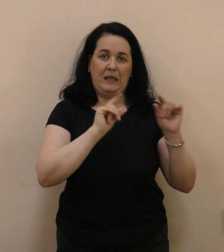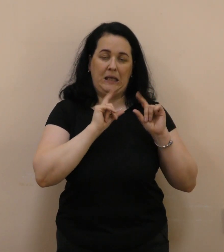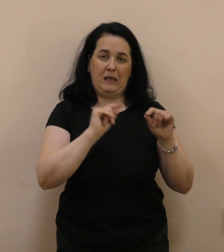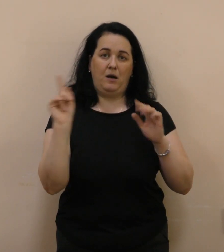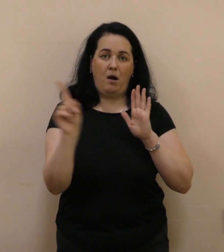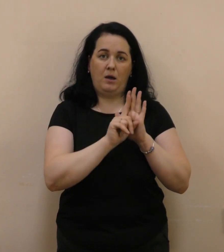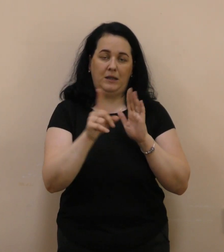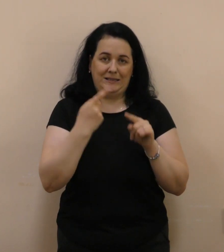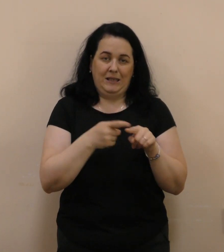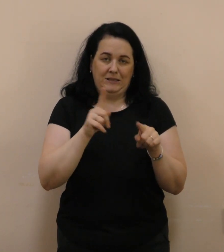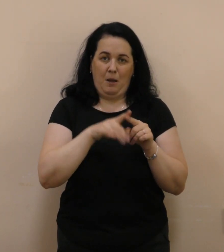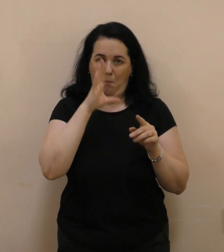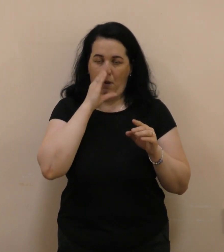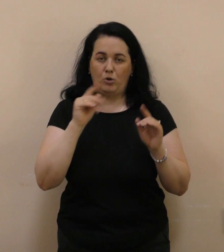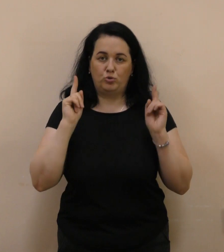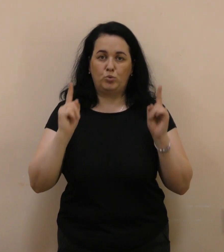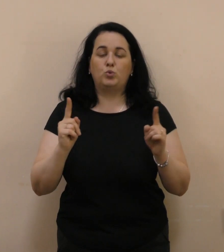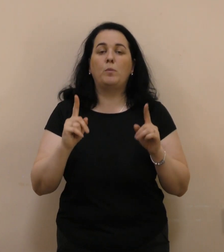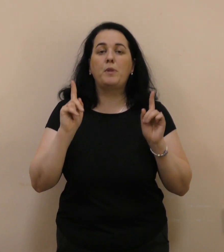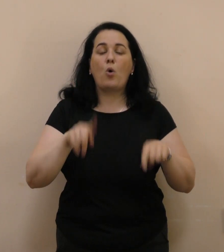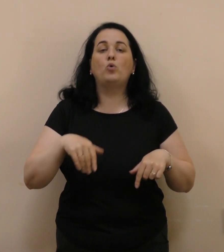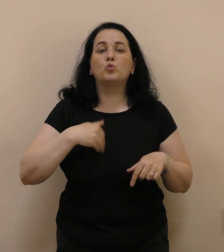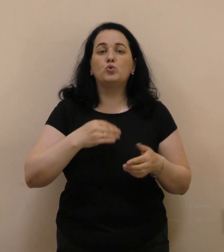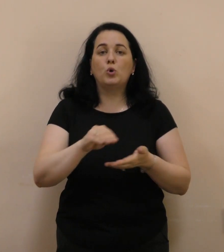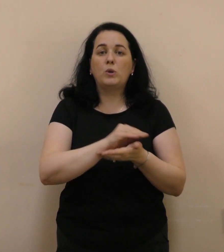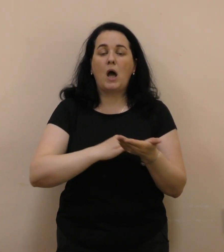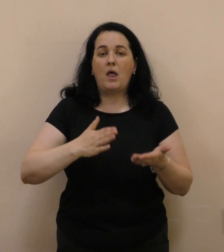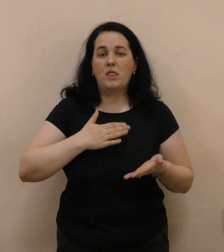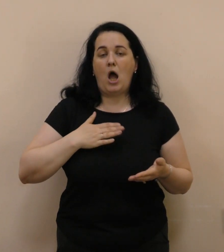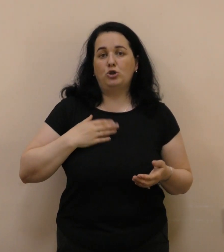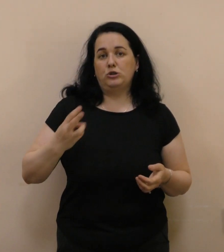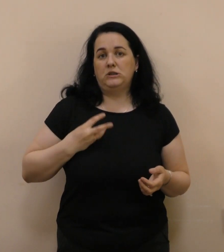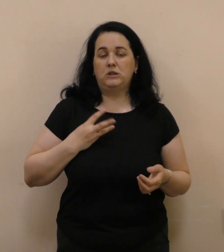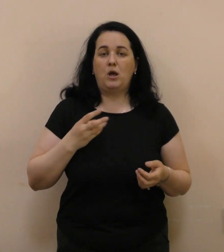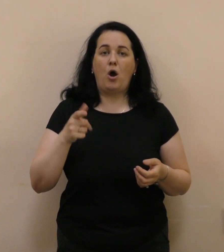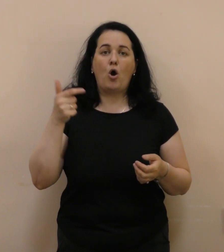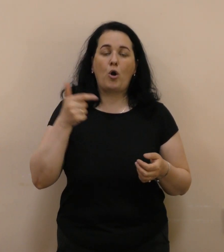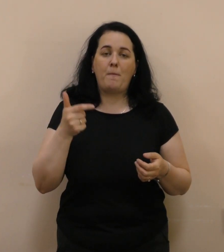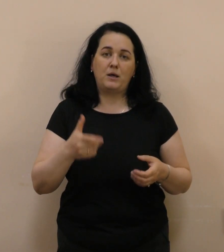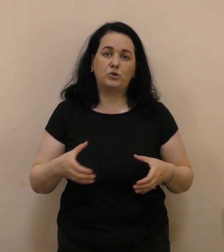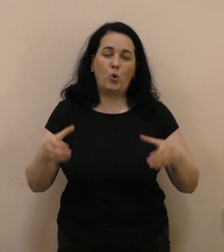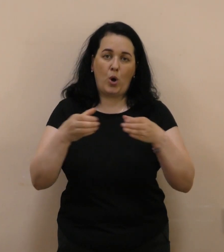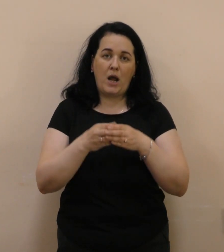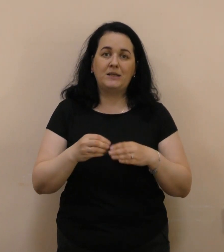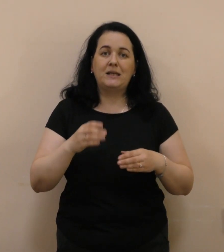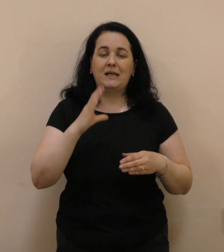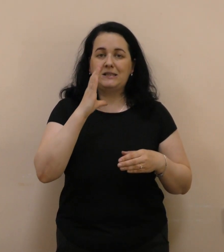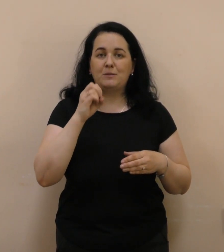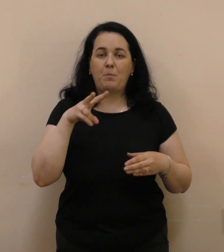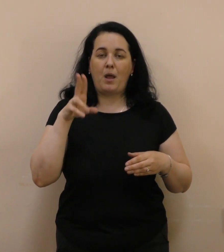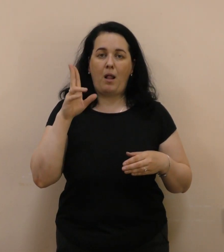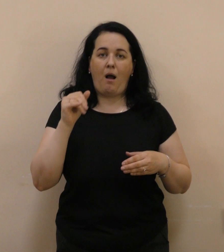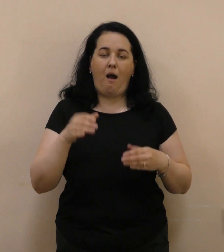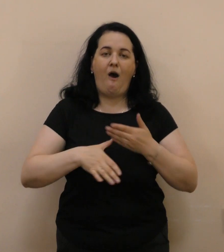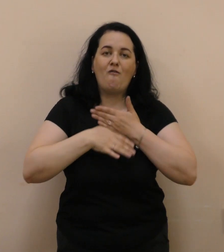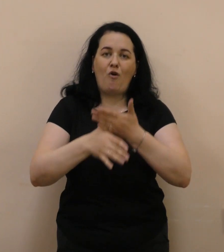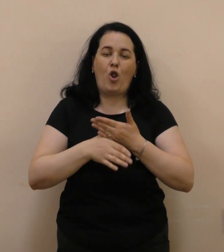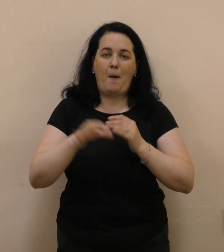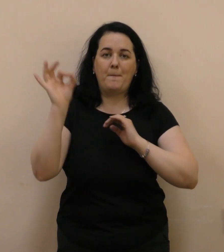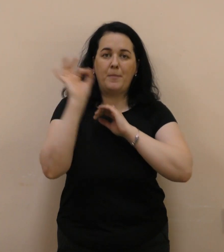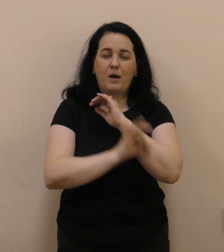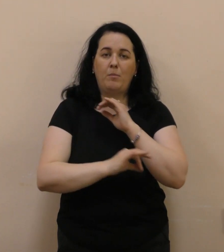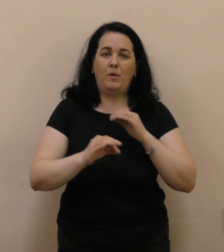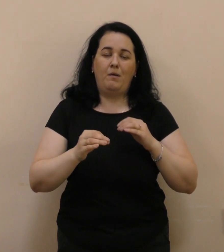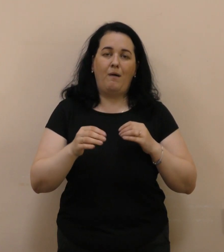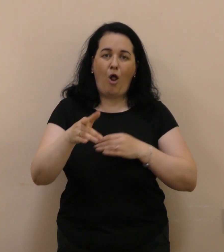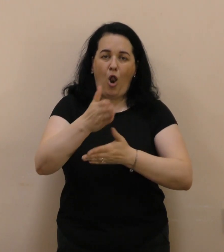маршрутом. Також хочу нагадати про нашу ініціативу з громадською організацією «Спілка волонтерів Прикарпаття», логістичний центр з